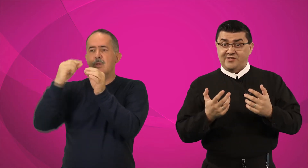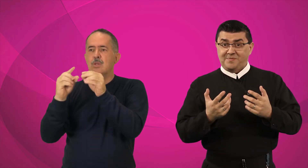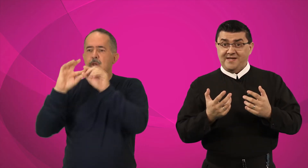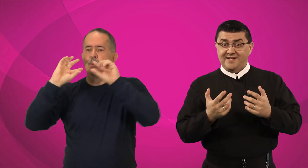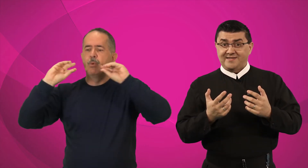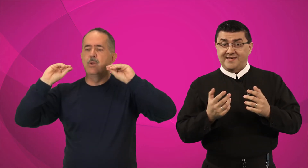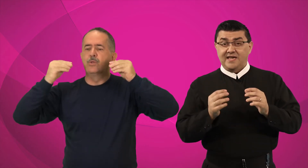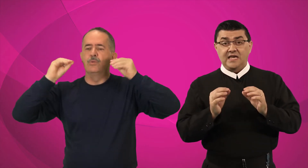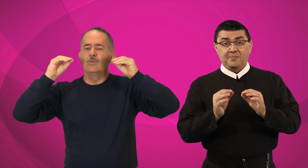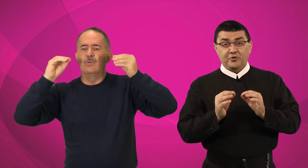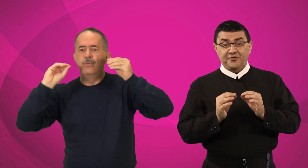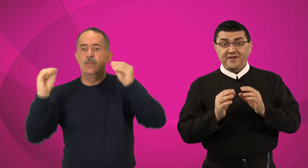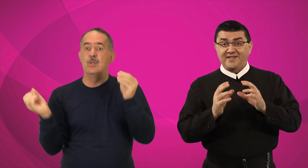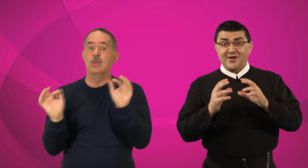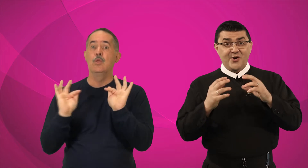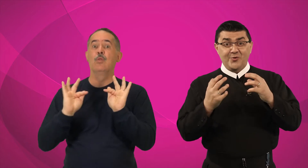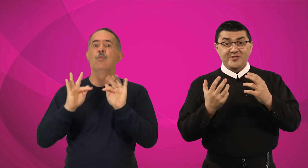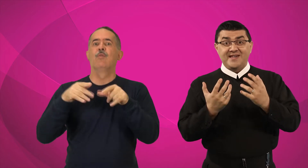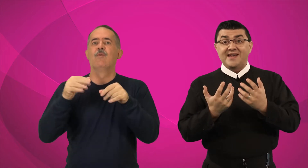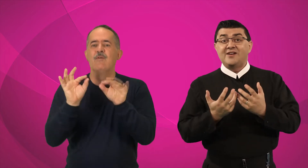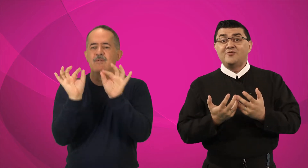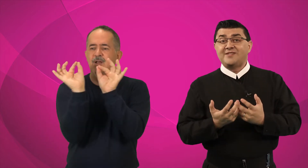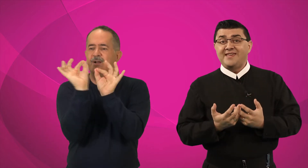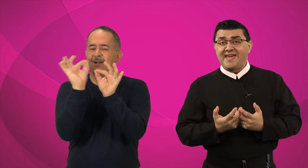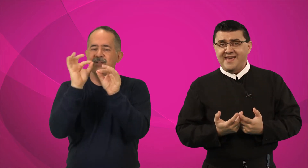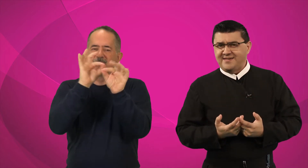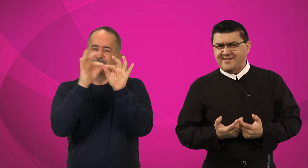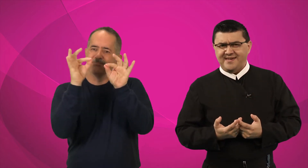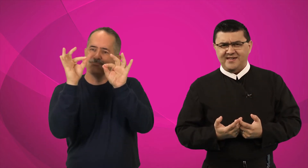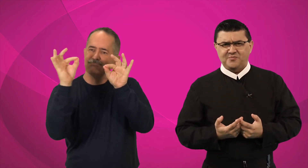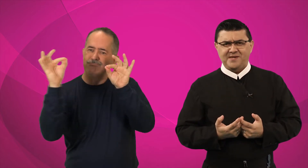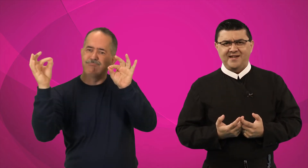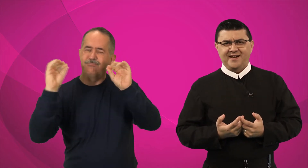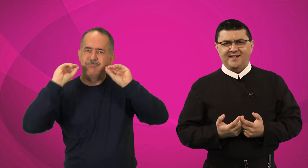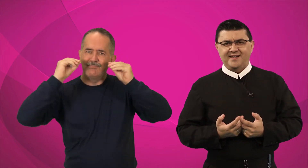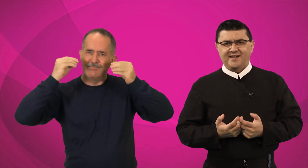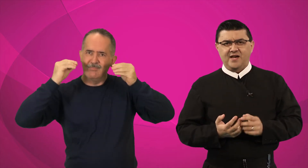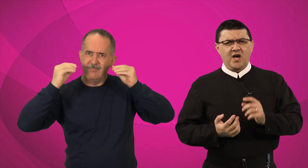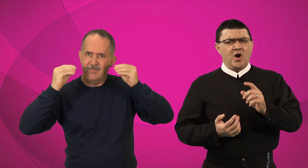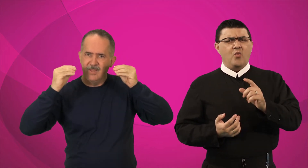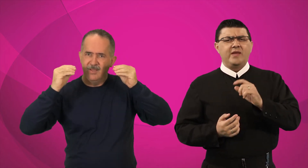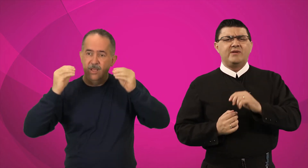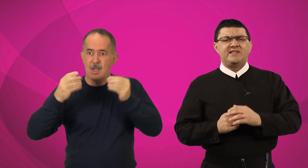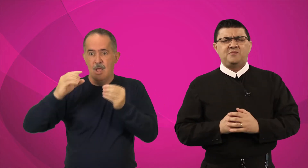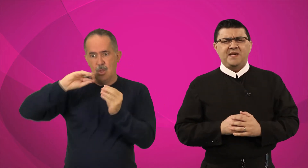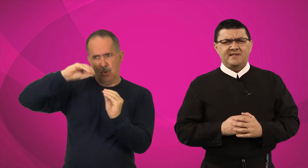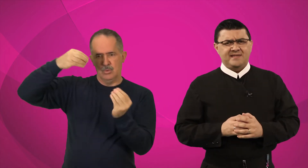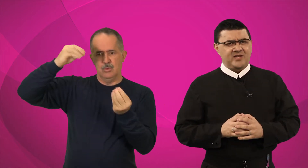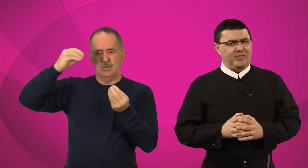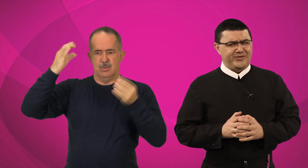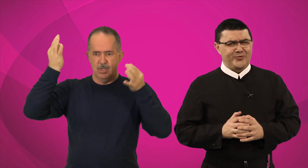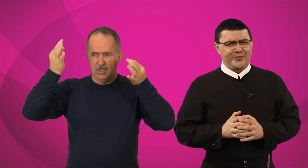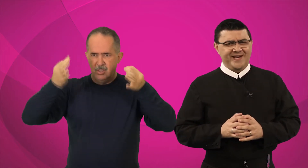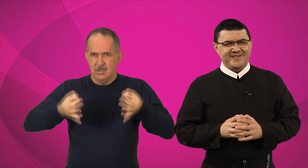espigas e, por fim, os grãos que enchem a espiga. Quando as espigas estão maduras,